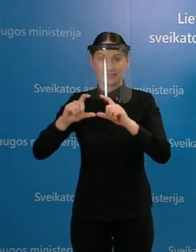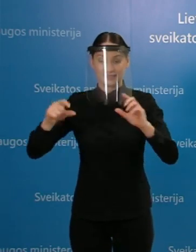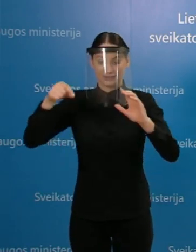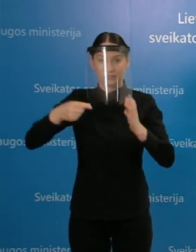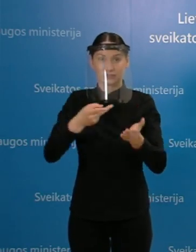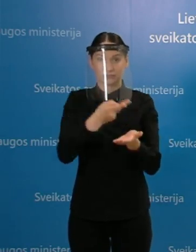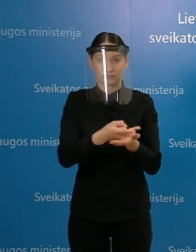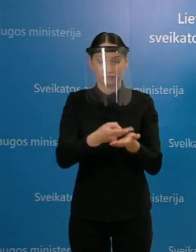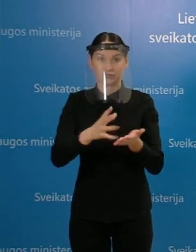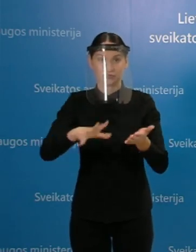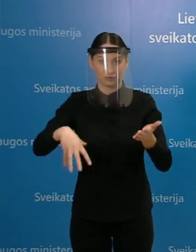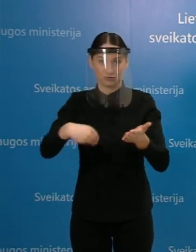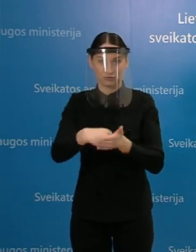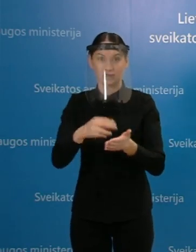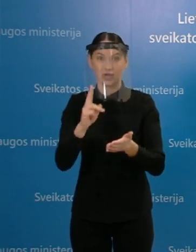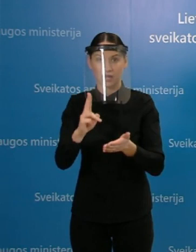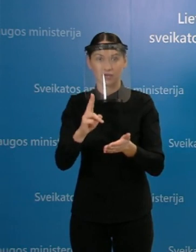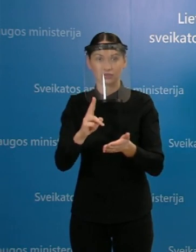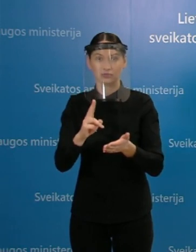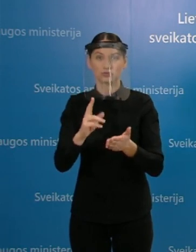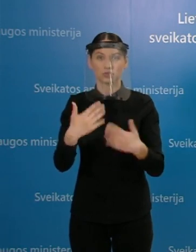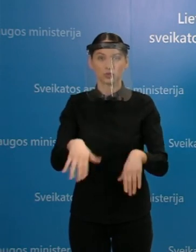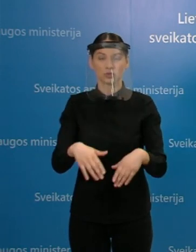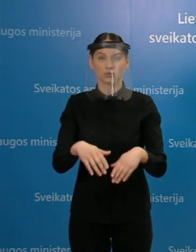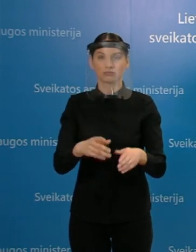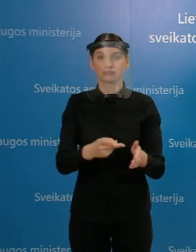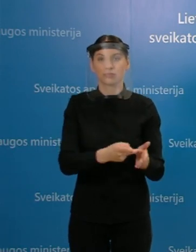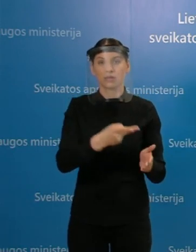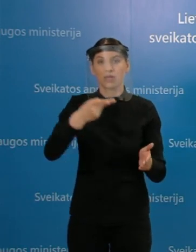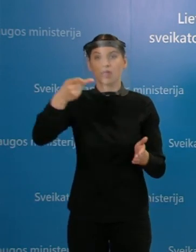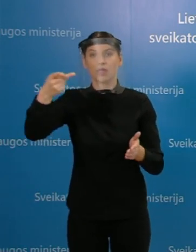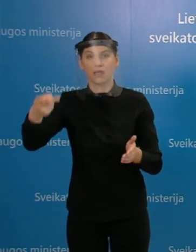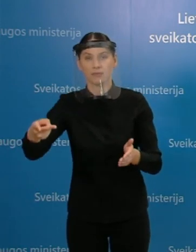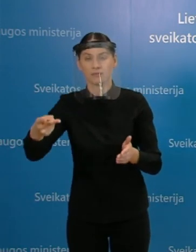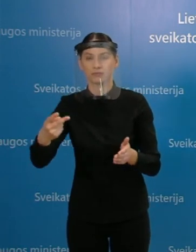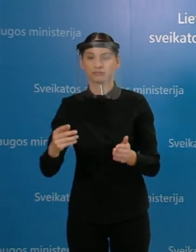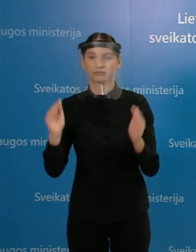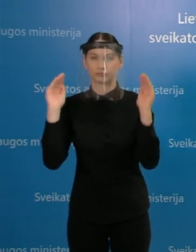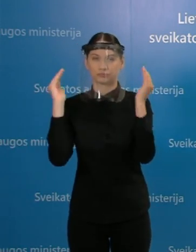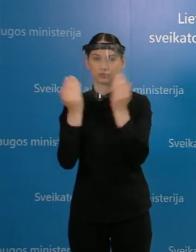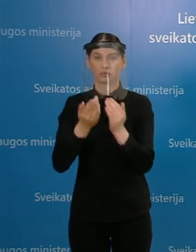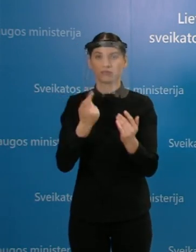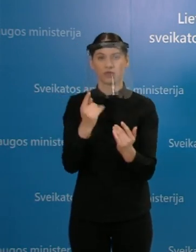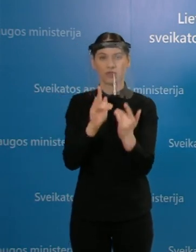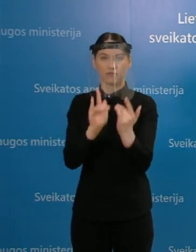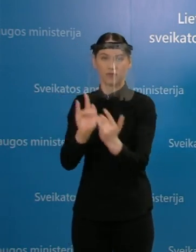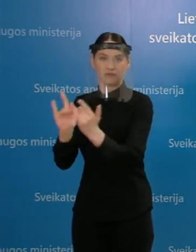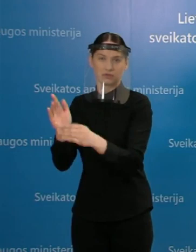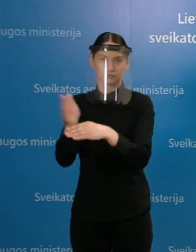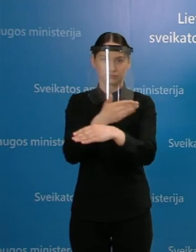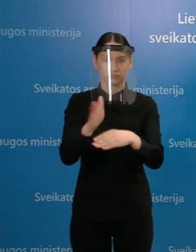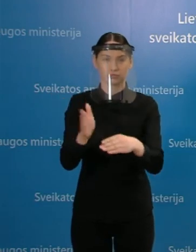rehabilitacijos centre, yra praktiškai perkelti beveik visi į vienvietęs palatas, kad po labiau sumažinti